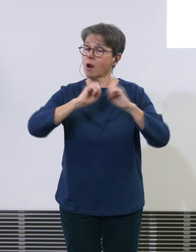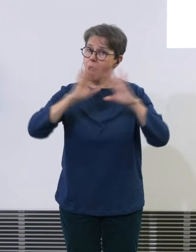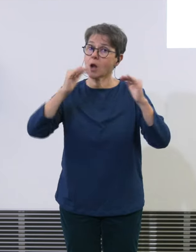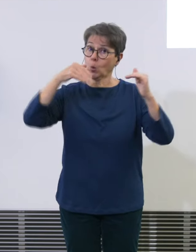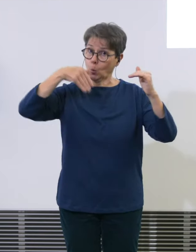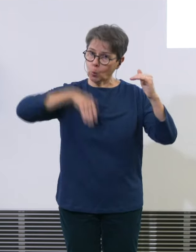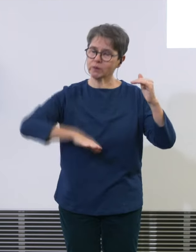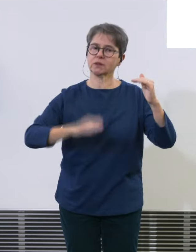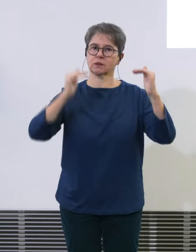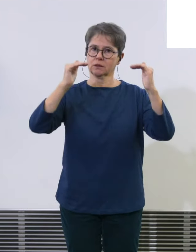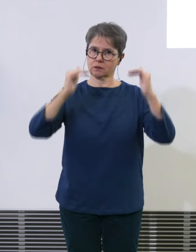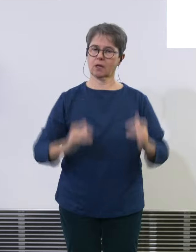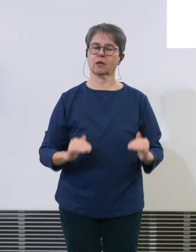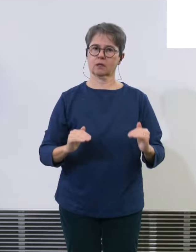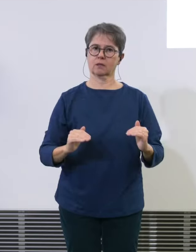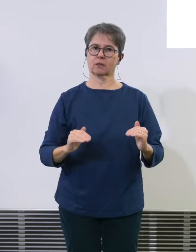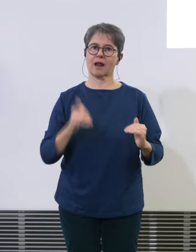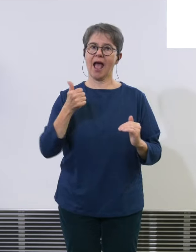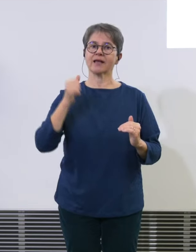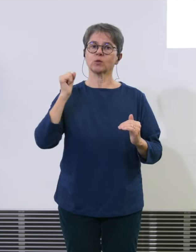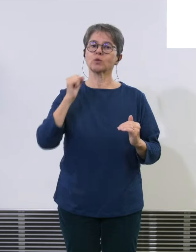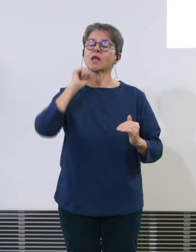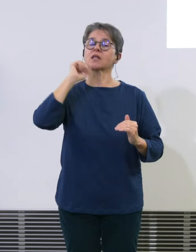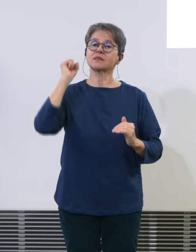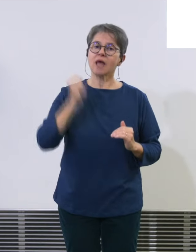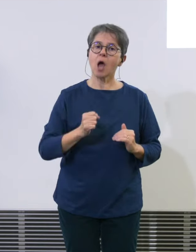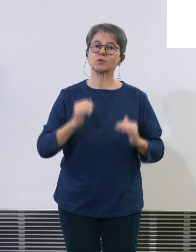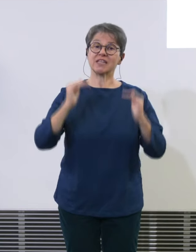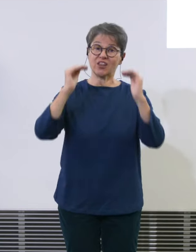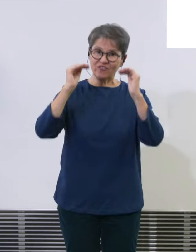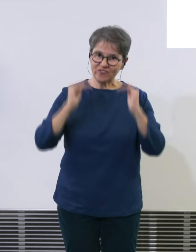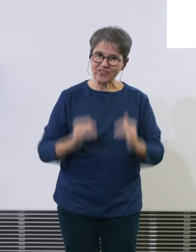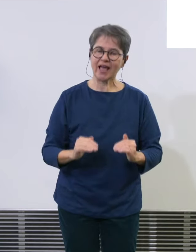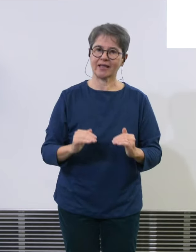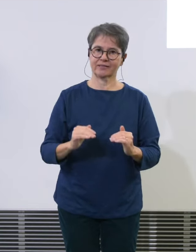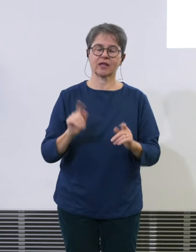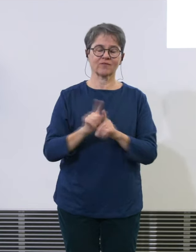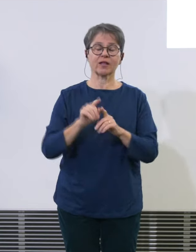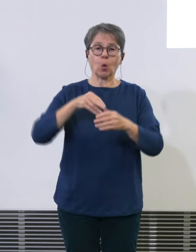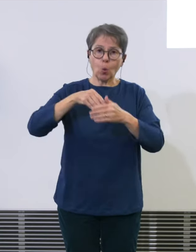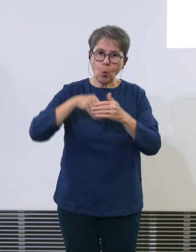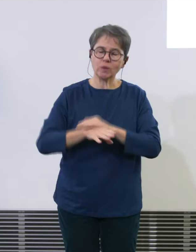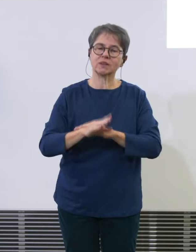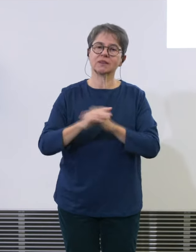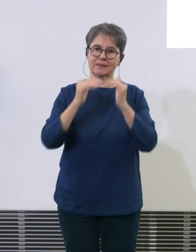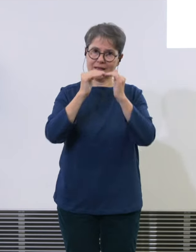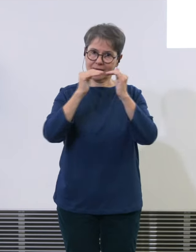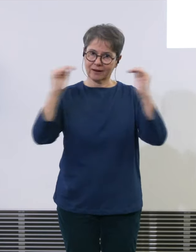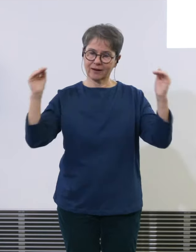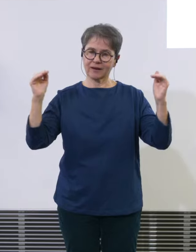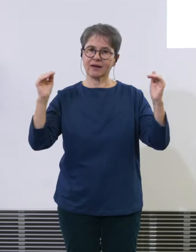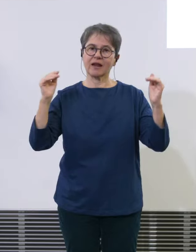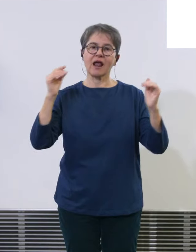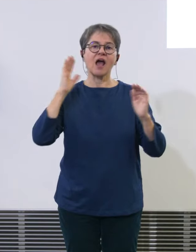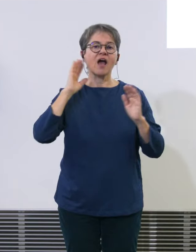hunderttausend bewegungen sind wir deutlich unter dem floglärm index im 2022 einfach damit wir bei den